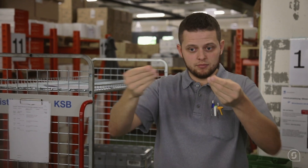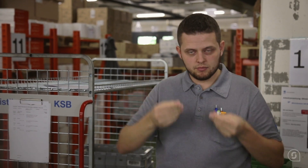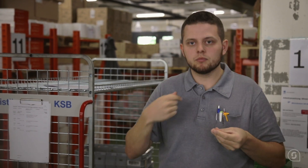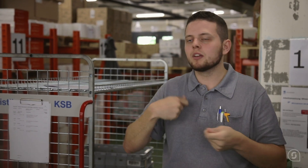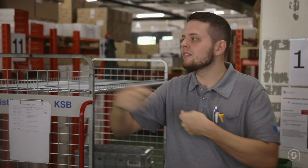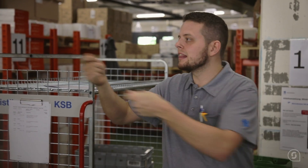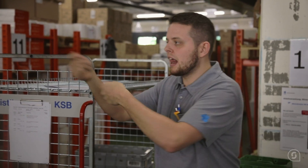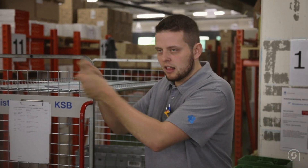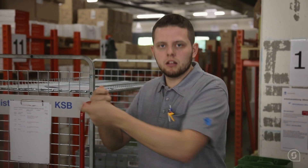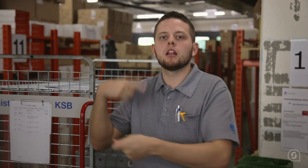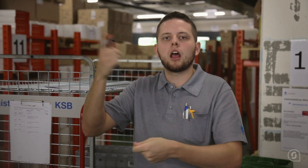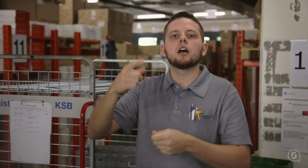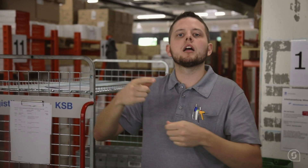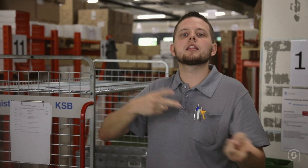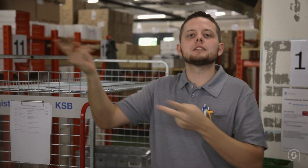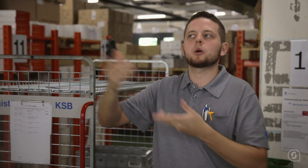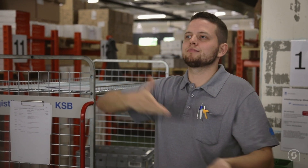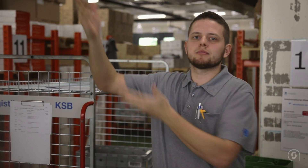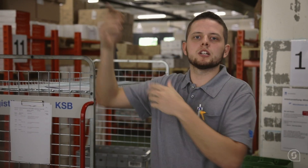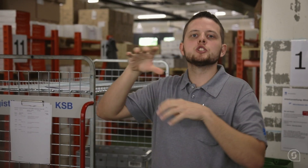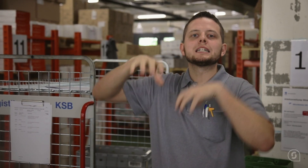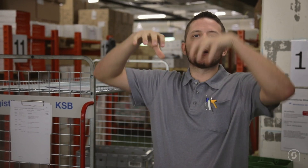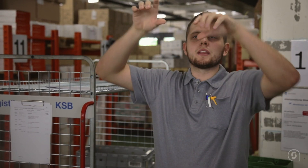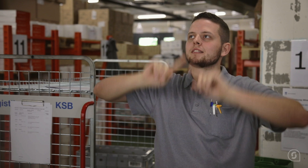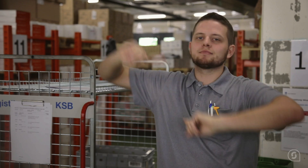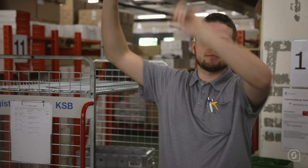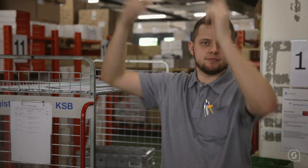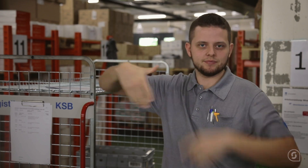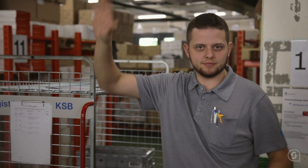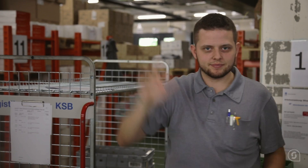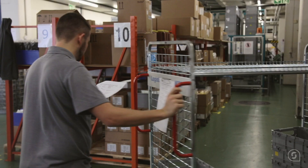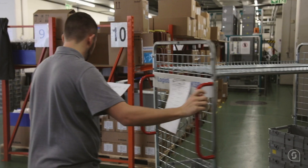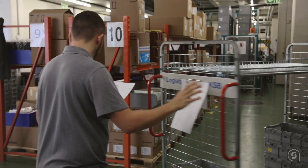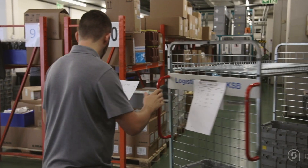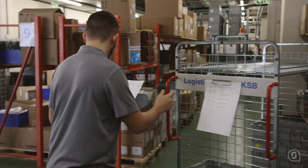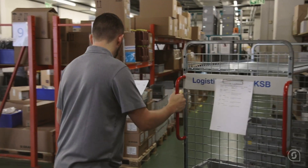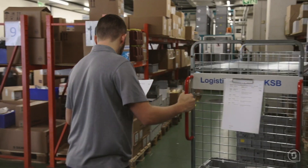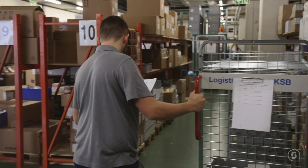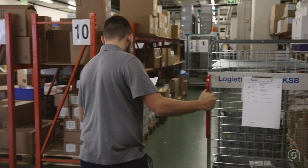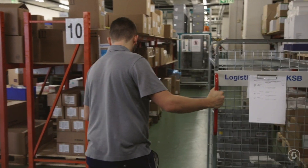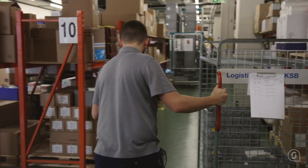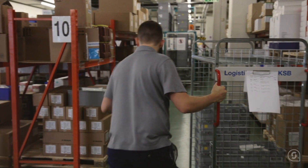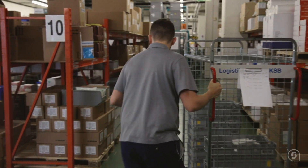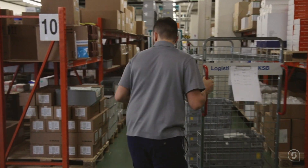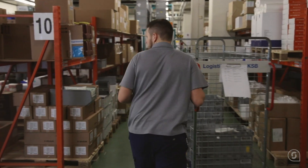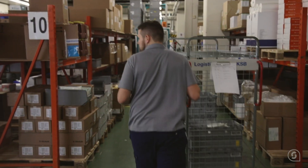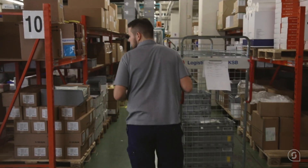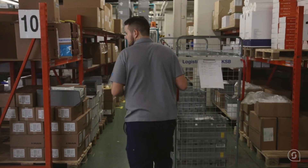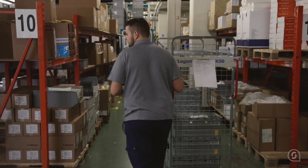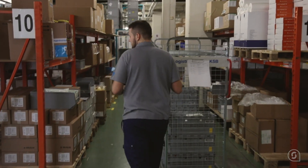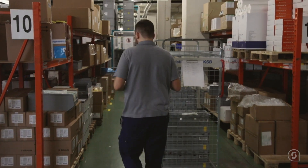entgegennehme. Ich transportiere das Material für die einzelnen Stationen im Spital. Bei den Materialien handelt es sich um medizinische